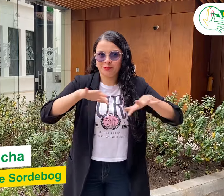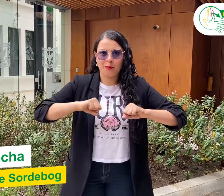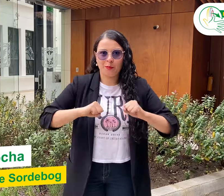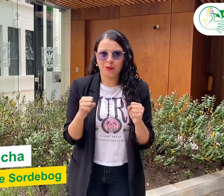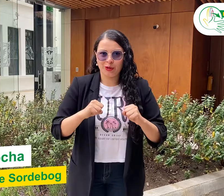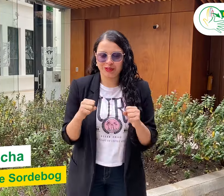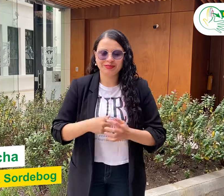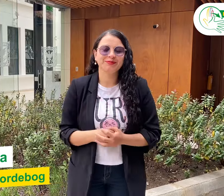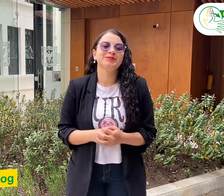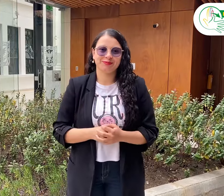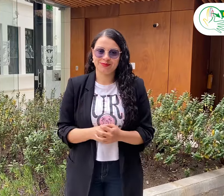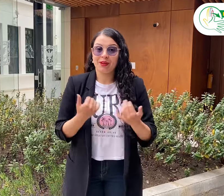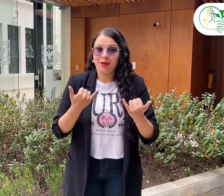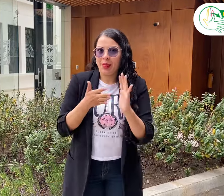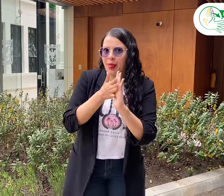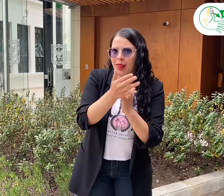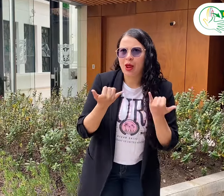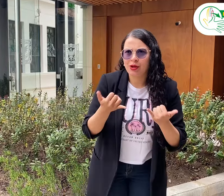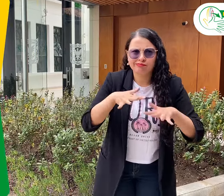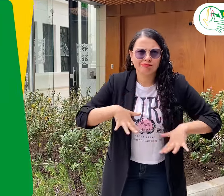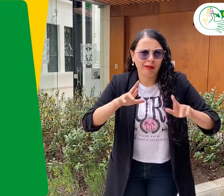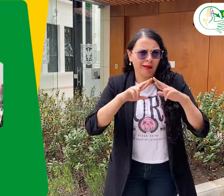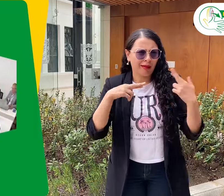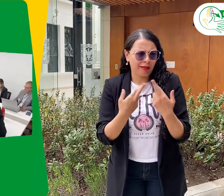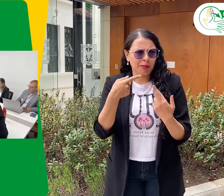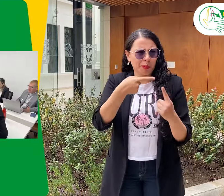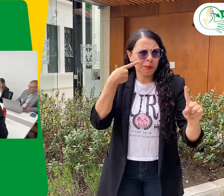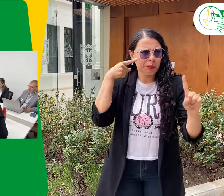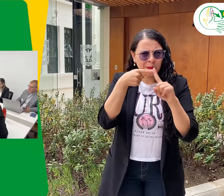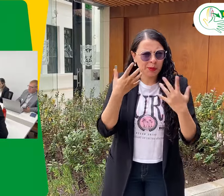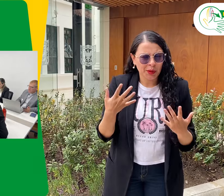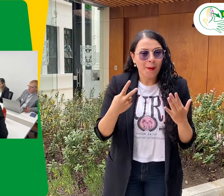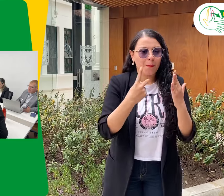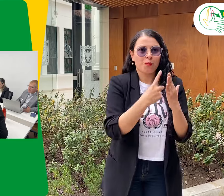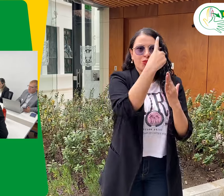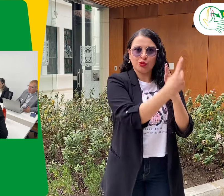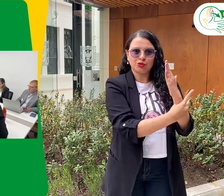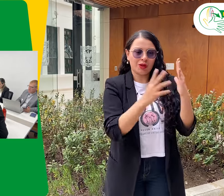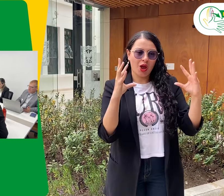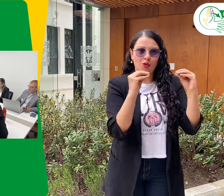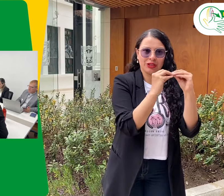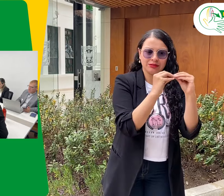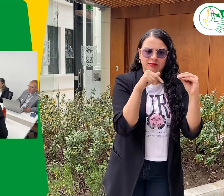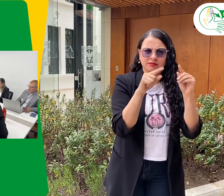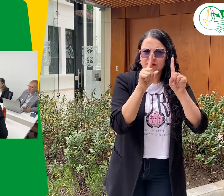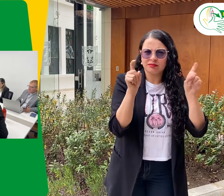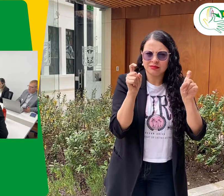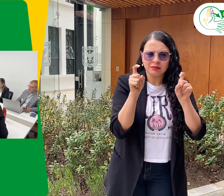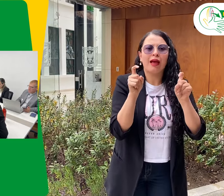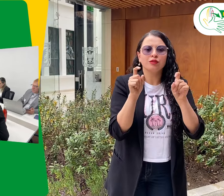Sociedad de Sordos de Bogotá, Sordewoc. Quiero contarles que el día de hoy estuve en una reunión que tuvo el objetivo de conversar sobre un proyecto